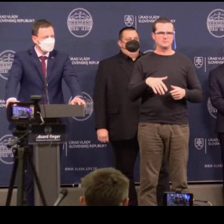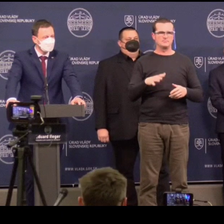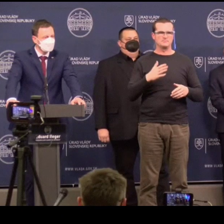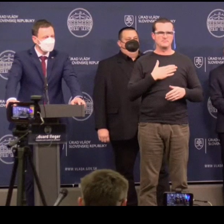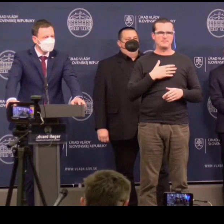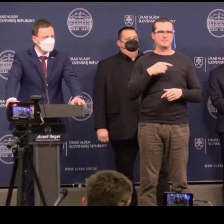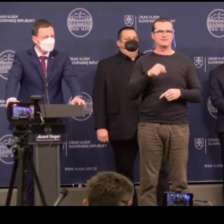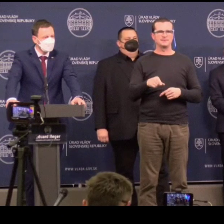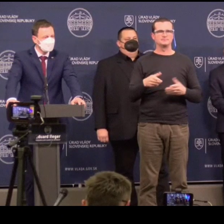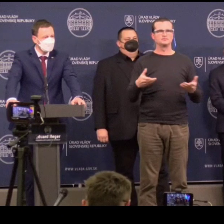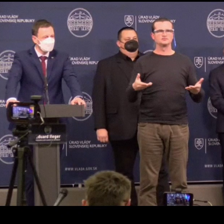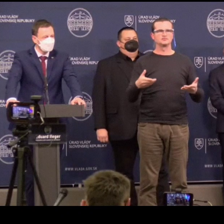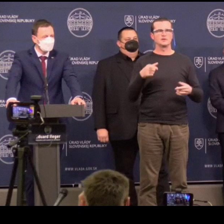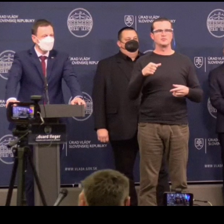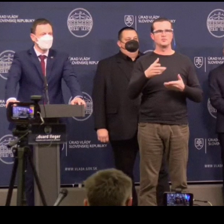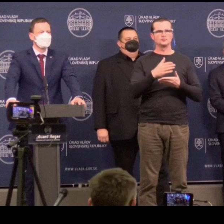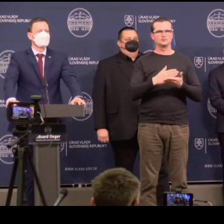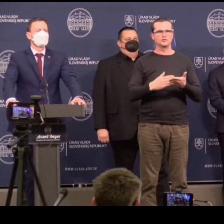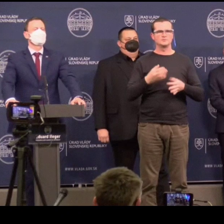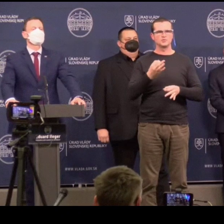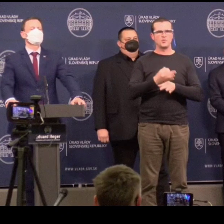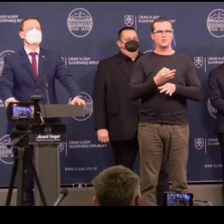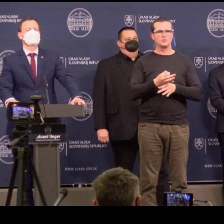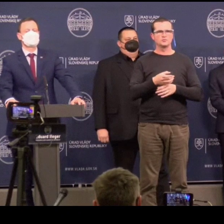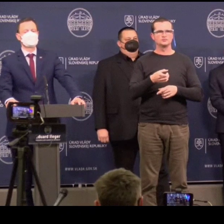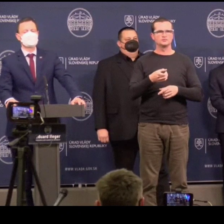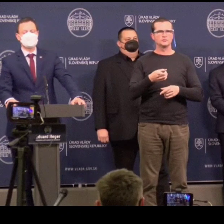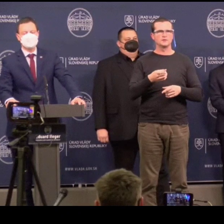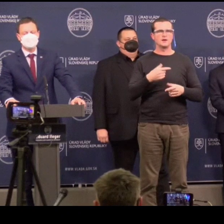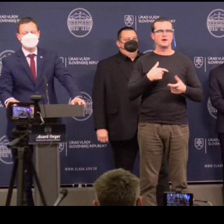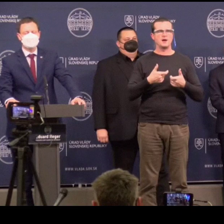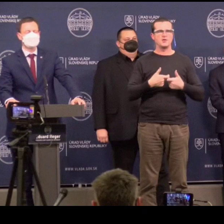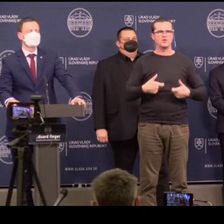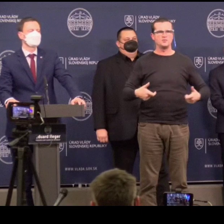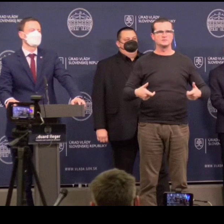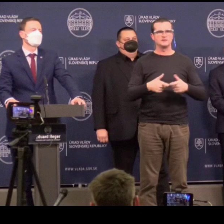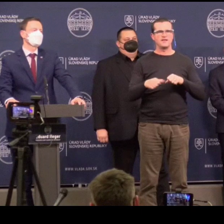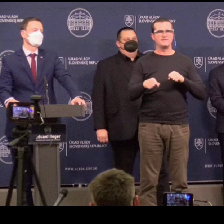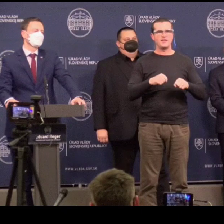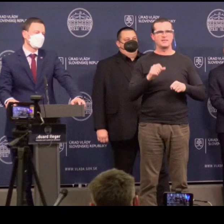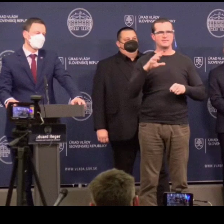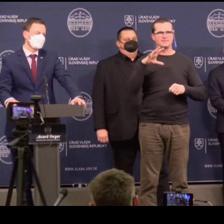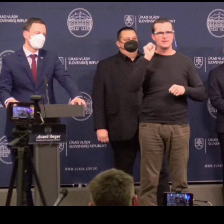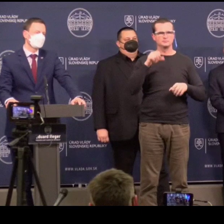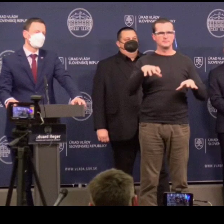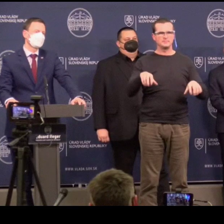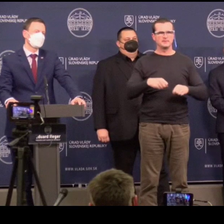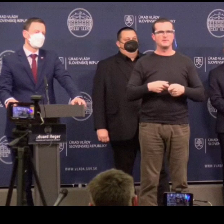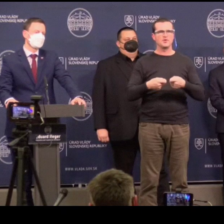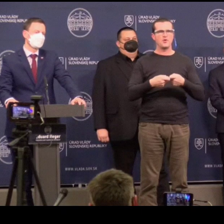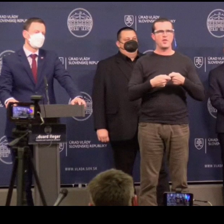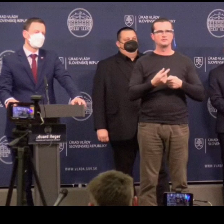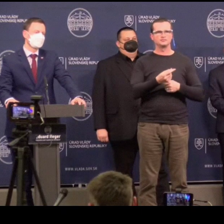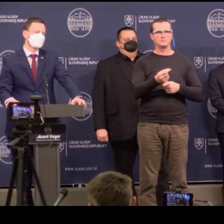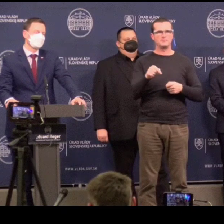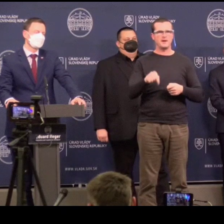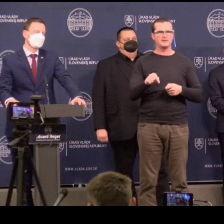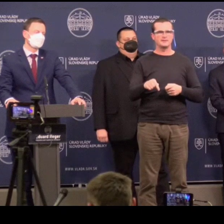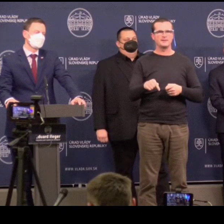Týmto, že vlastne túto časť odporúčania konzilia vláda nebola schopná prijať, lebo koaličný partner